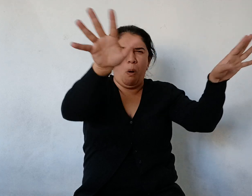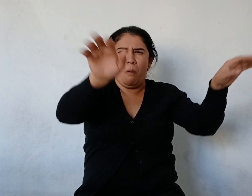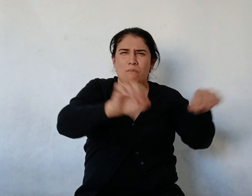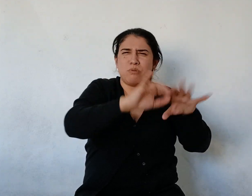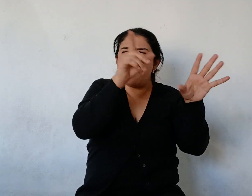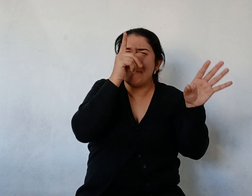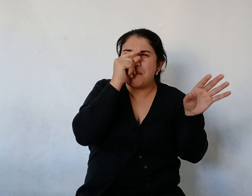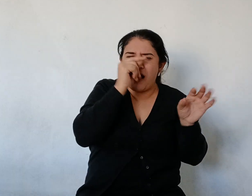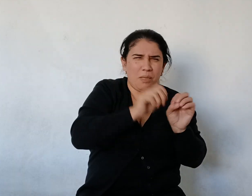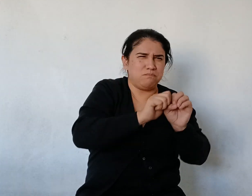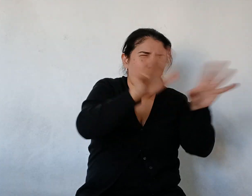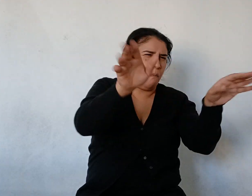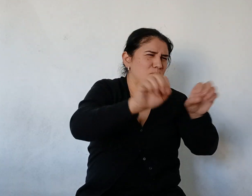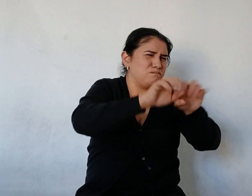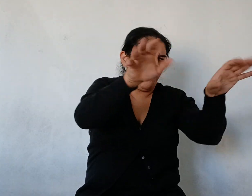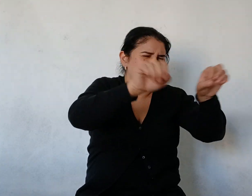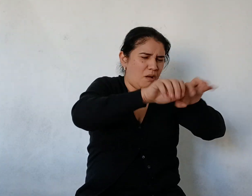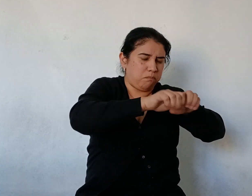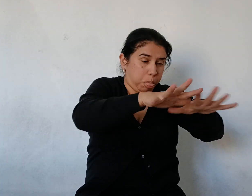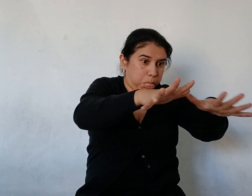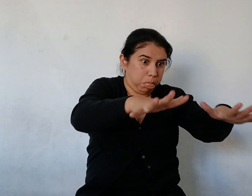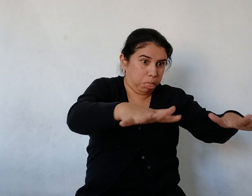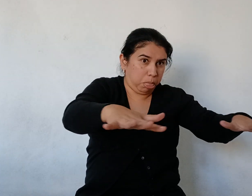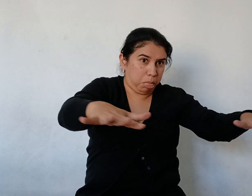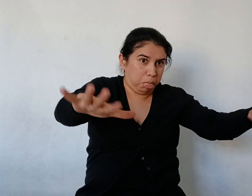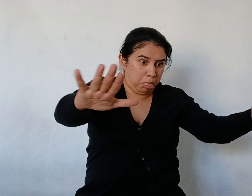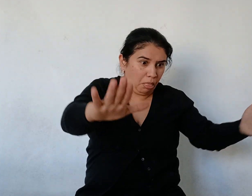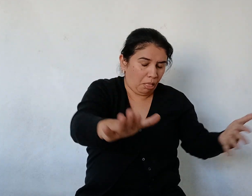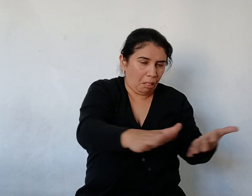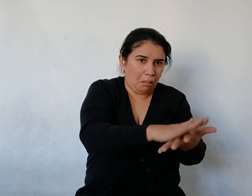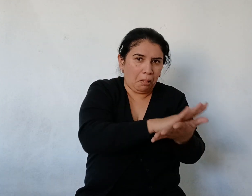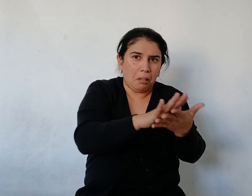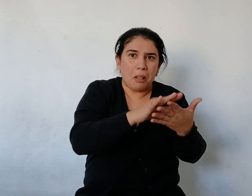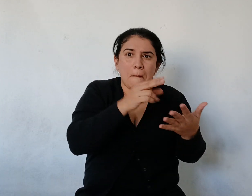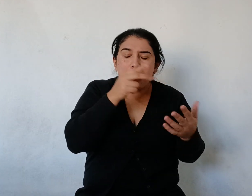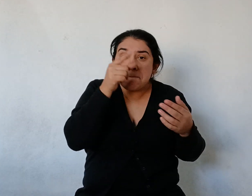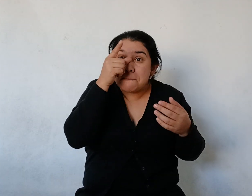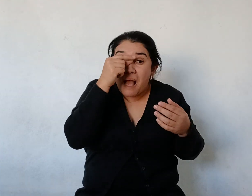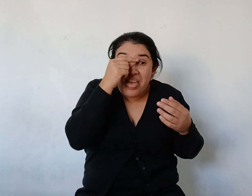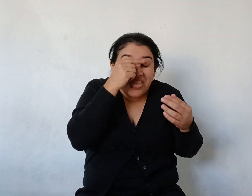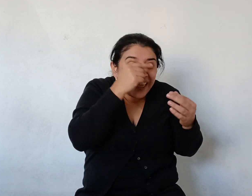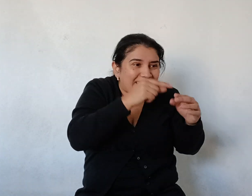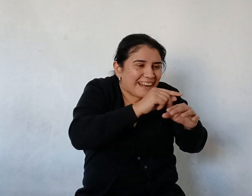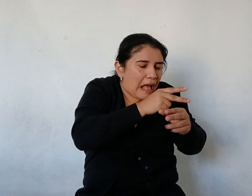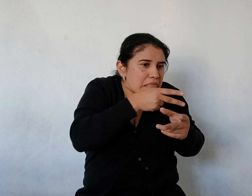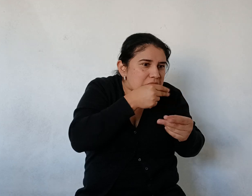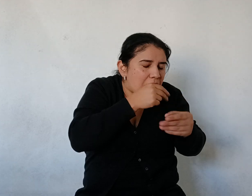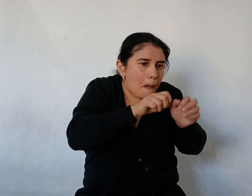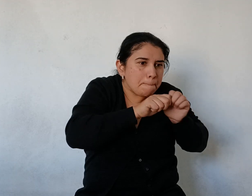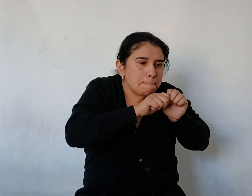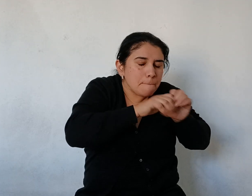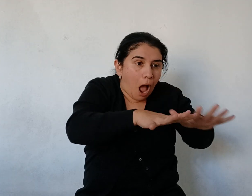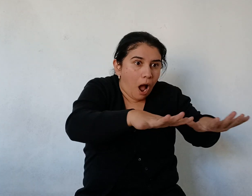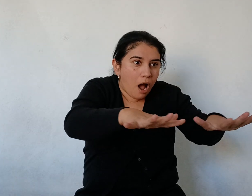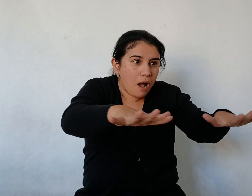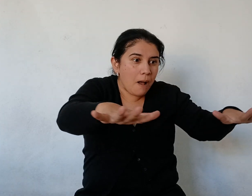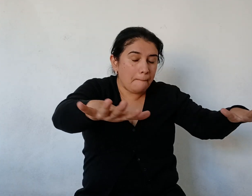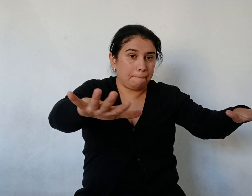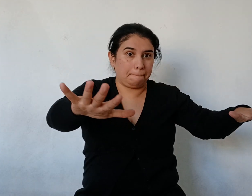nada Ni un tronco Ni una astilla Ni una canca Todo había